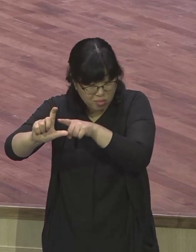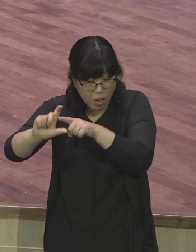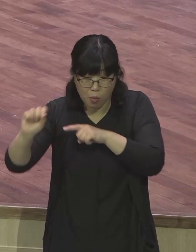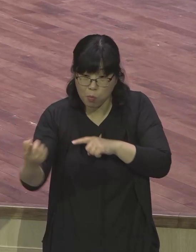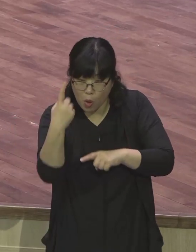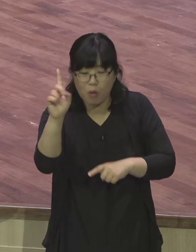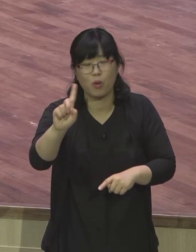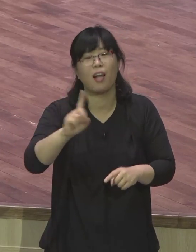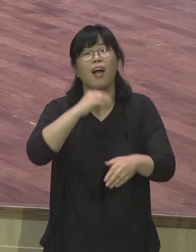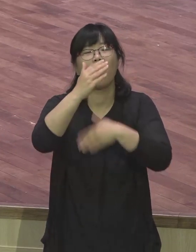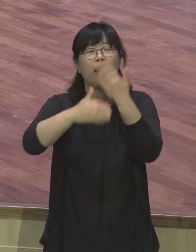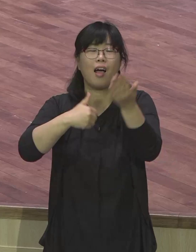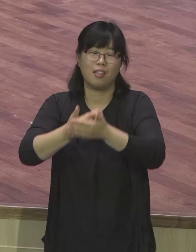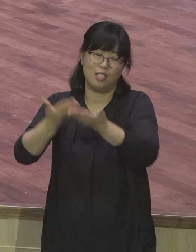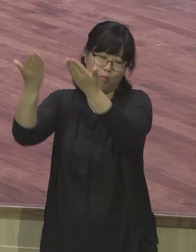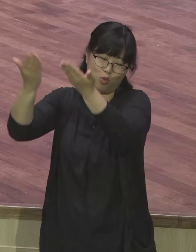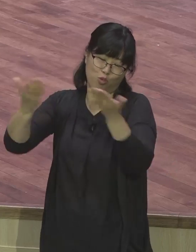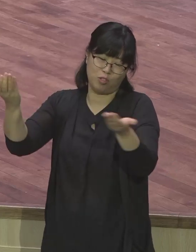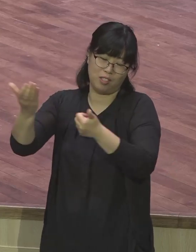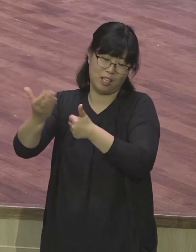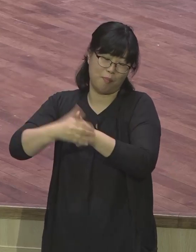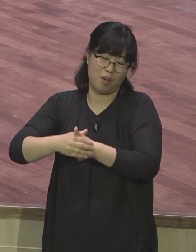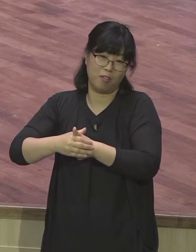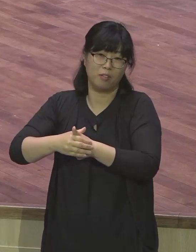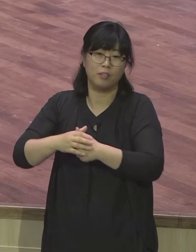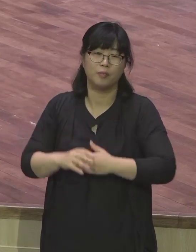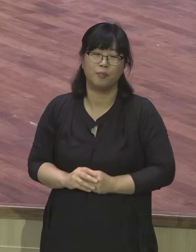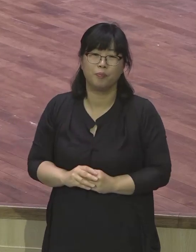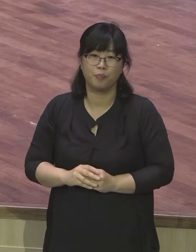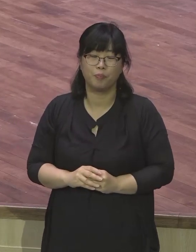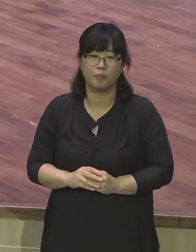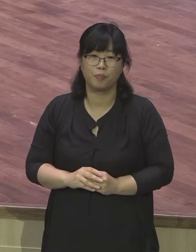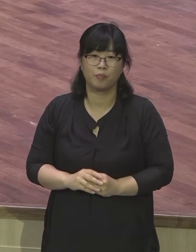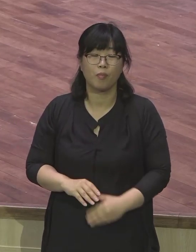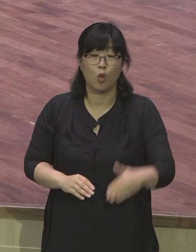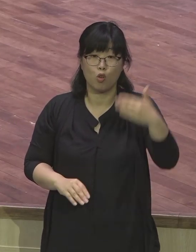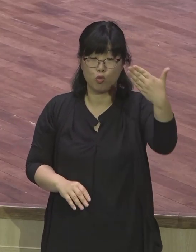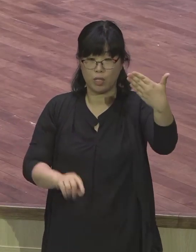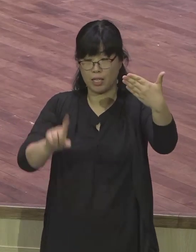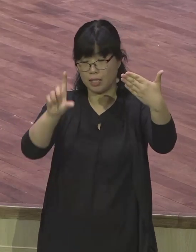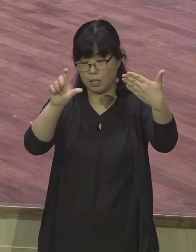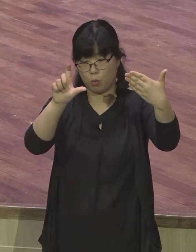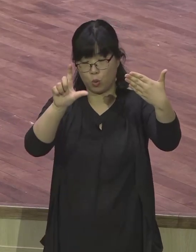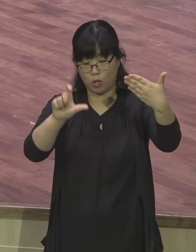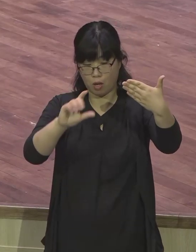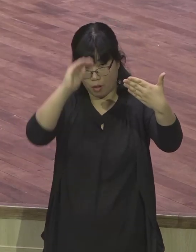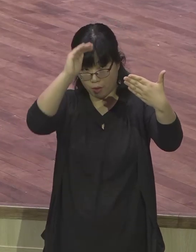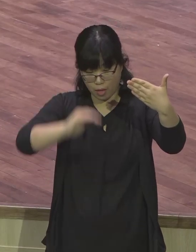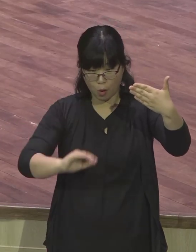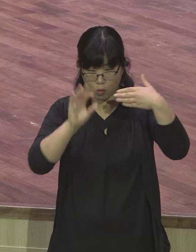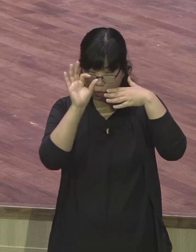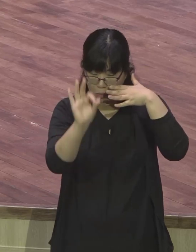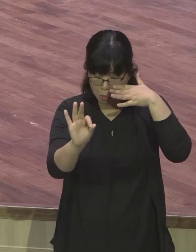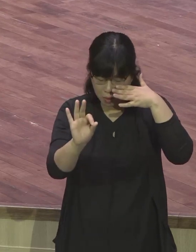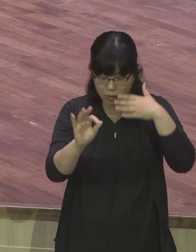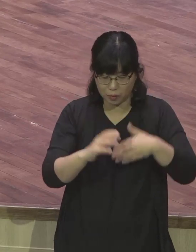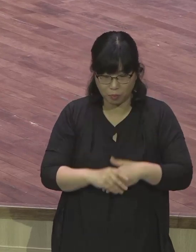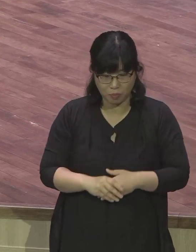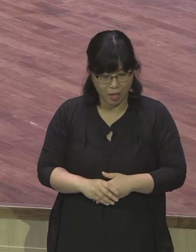그런데 이 사도행전 9장 15절의 말씀은 바울에게만 주시는 사명이 아니라 지금 우리에게도